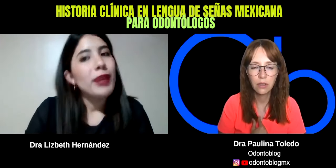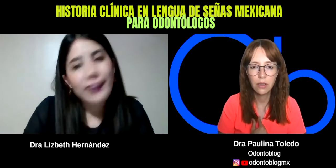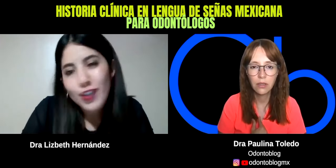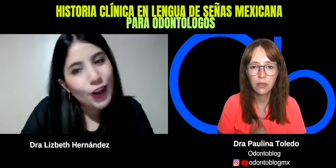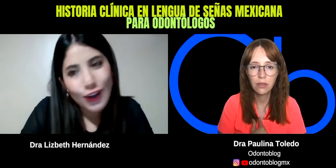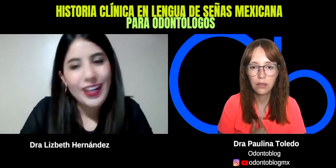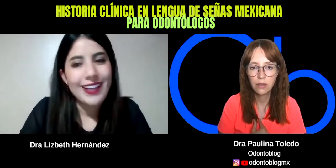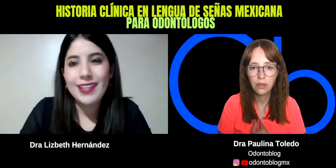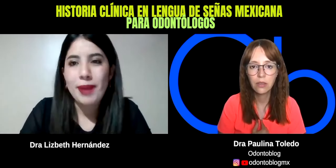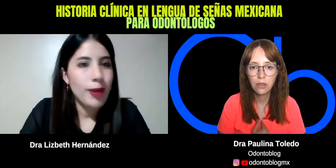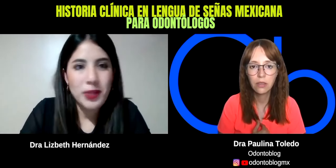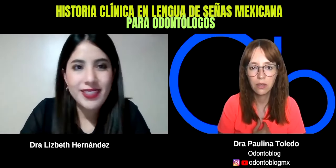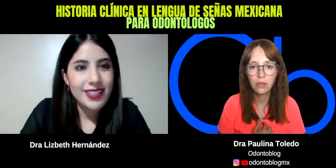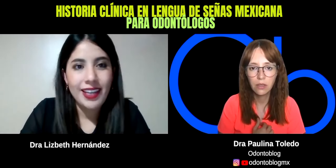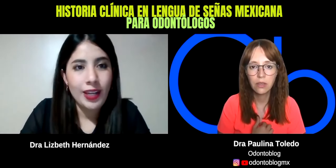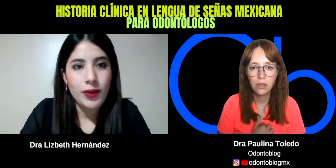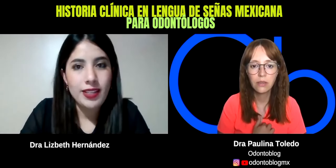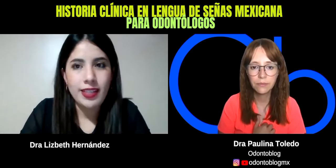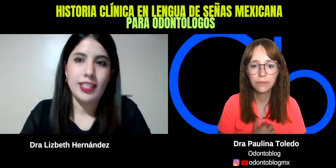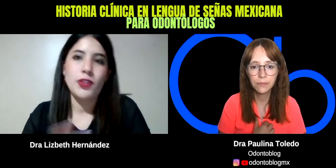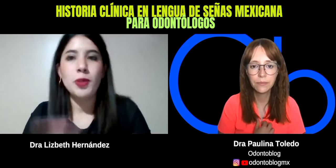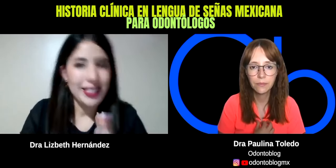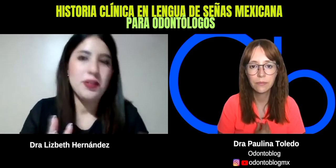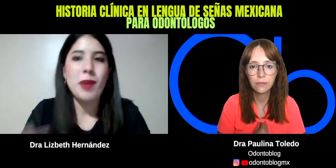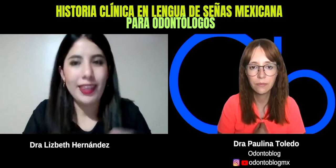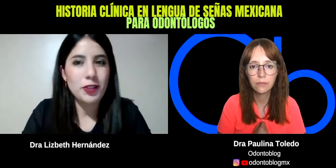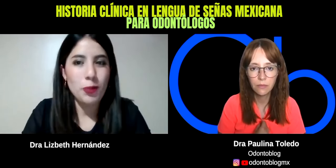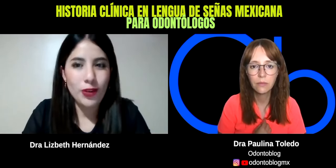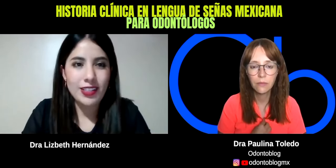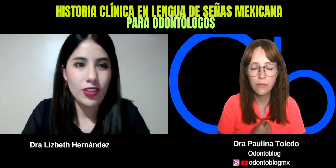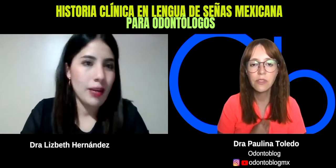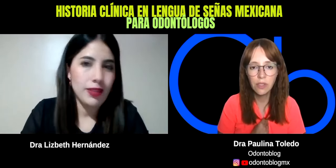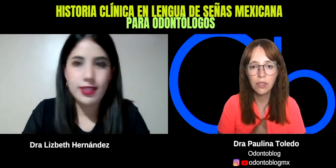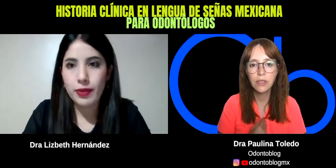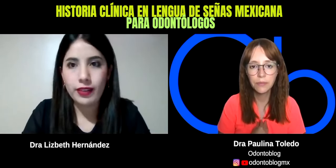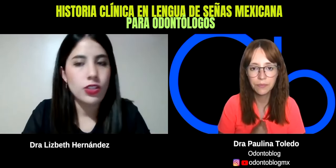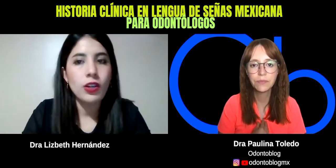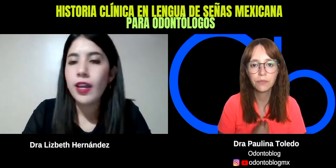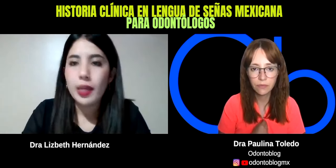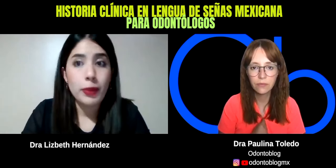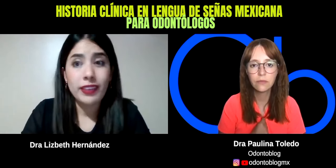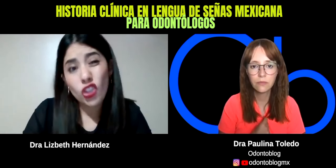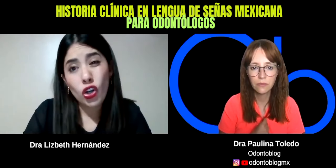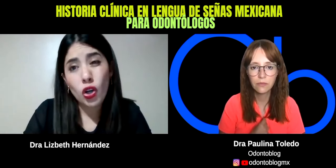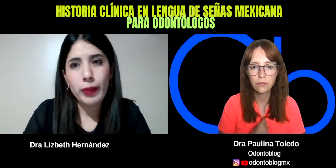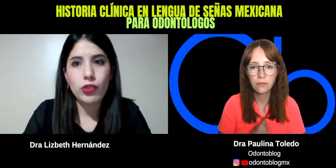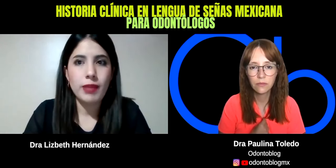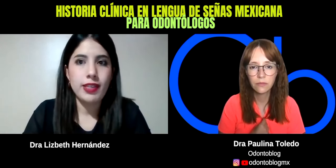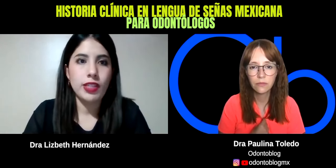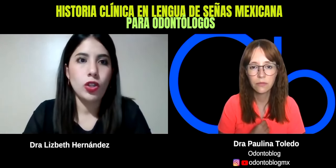Hipertensión, no. Esa palabra no existe en lengua de señas, que son como las enfermedades comunes, ¿no? Diabetes, hipertensión. Hipertensión, no, pero sí va a decir como,